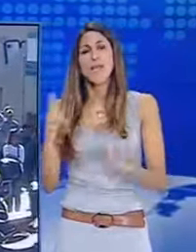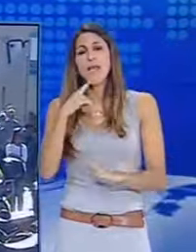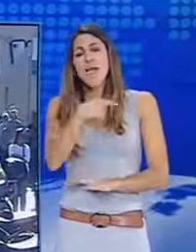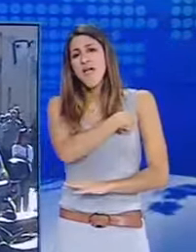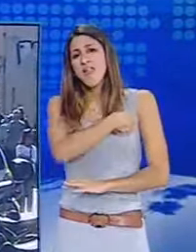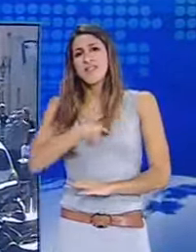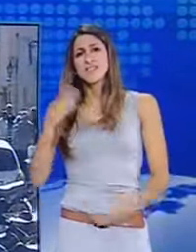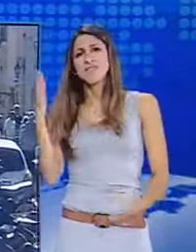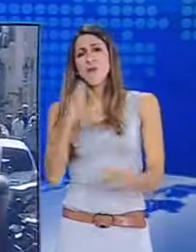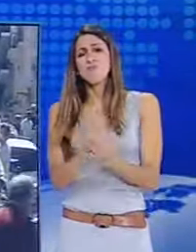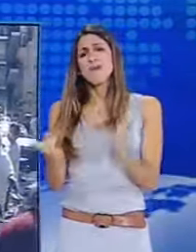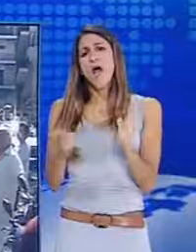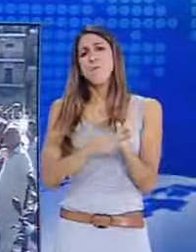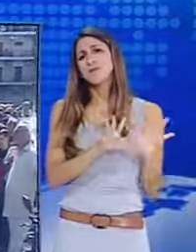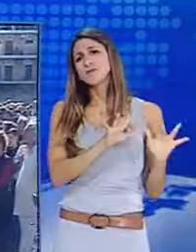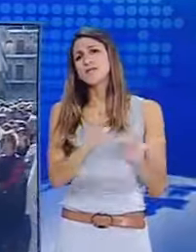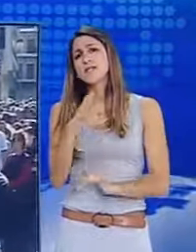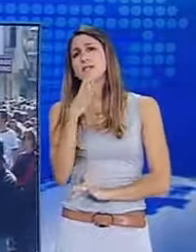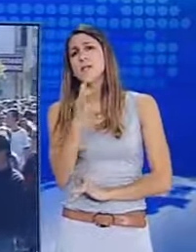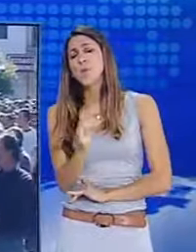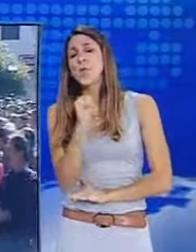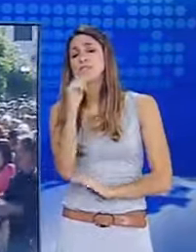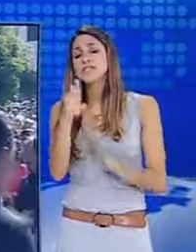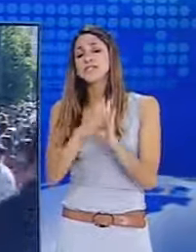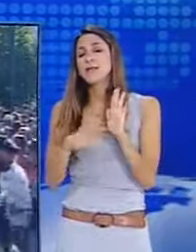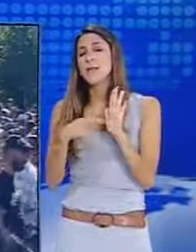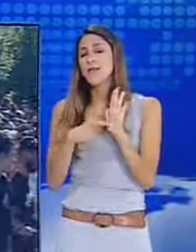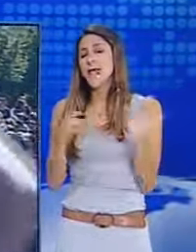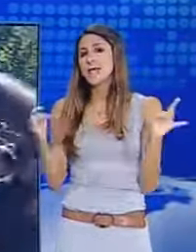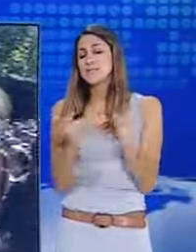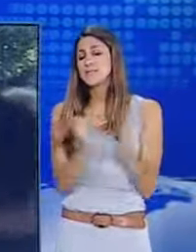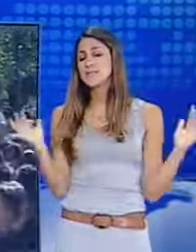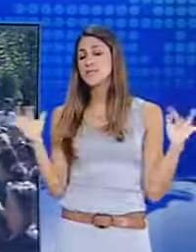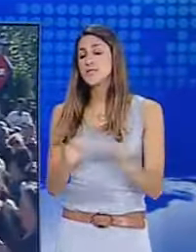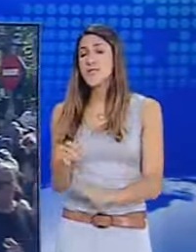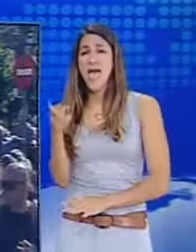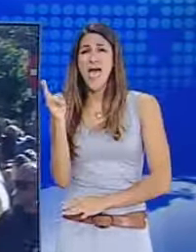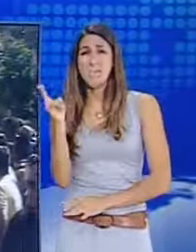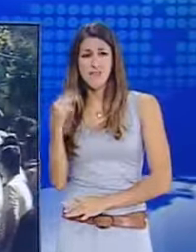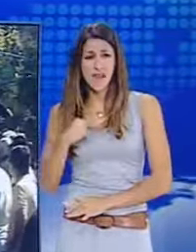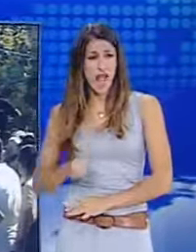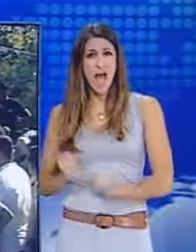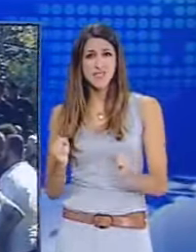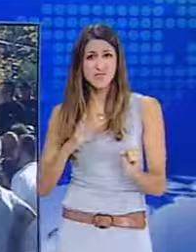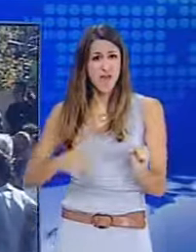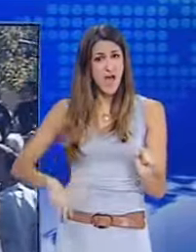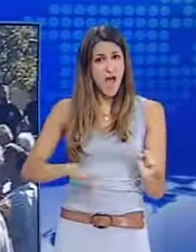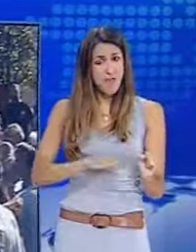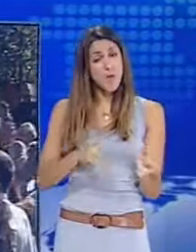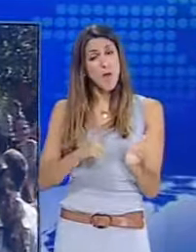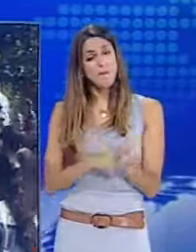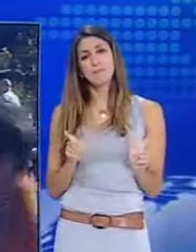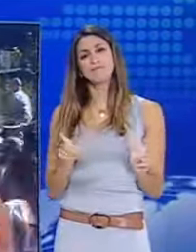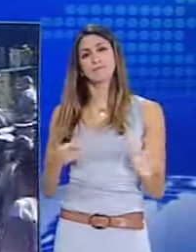Αστυνομικού Διευθυντή Αττικής επικαλείται τις διατάξεις του συντάγματος που προλέπουν την απαγόρευση συναθρήσεων όταν επίκειται σοβαρός κίνδυνος για τη